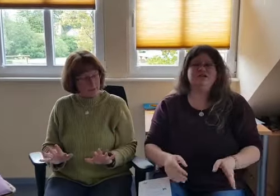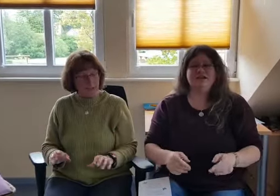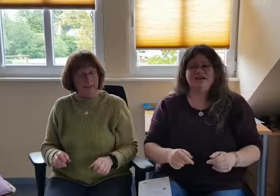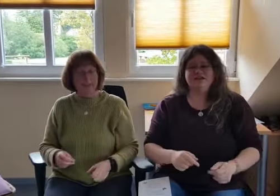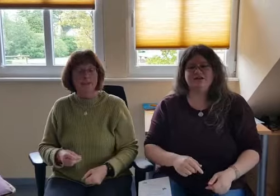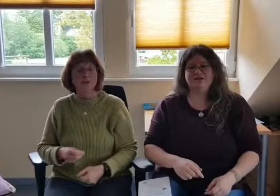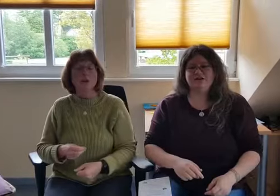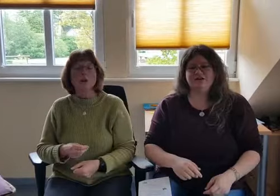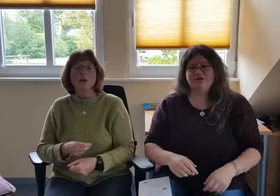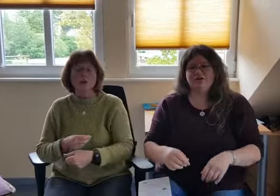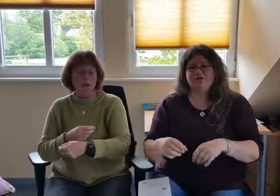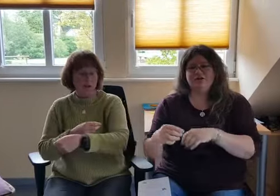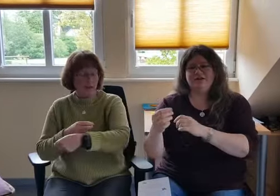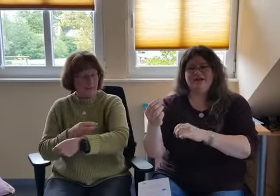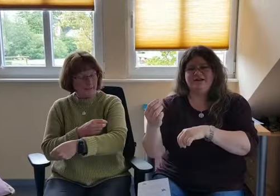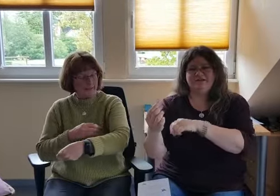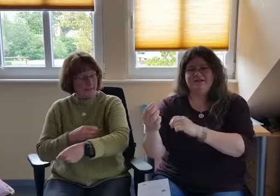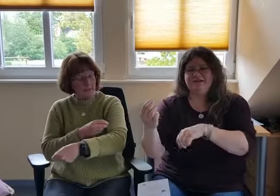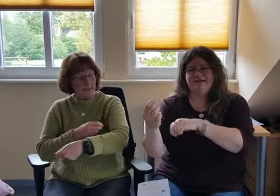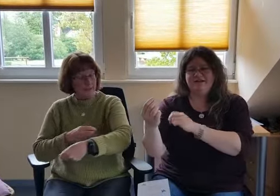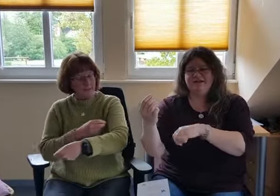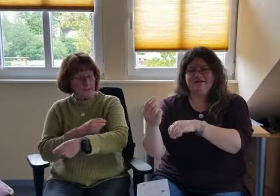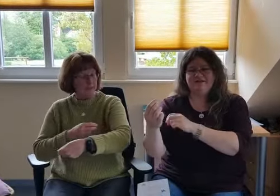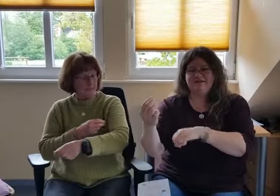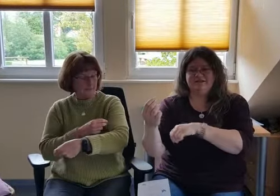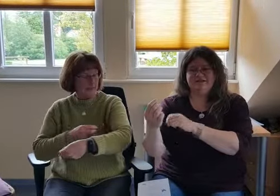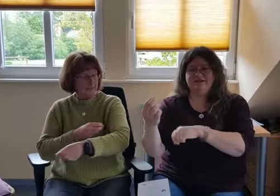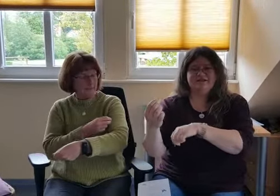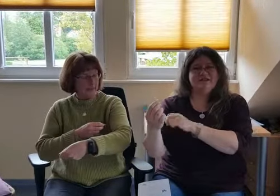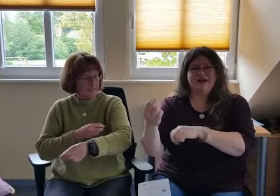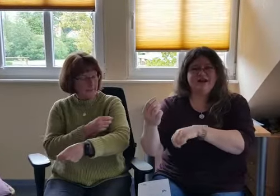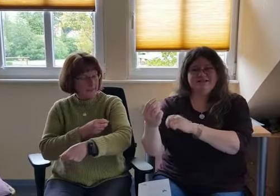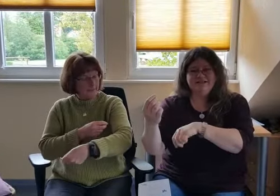neigt und eine kleine Brille geigt,